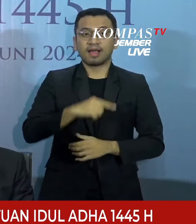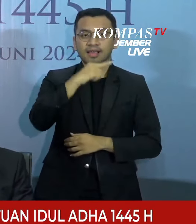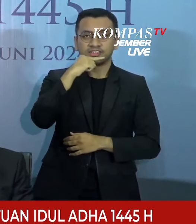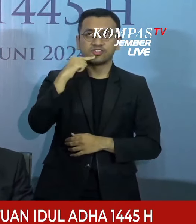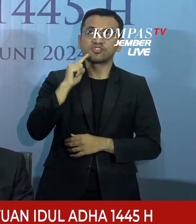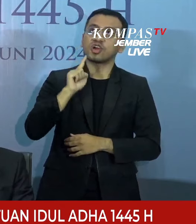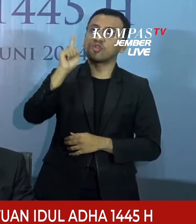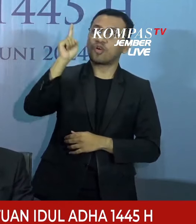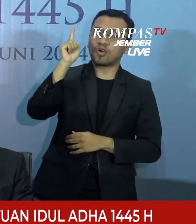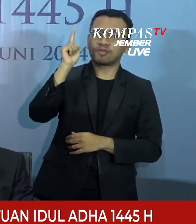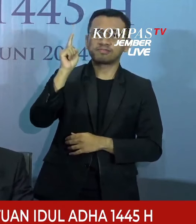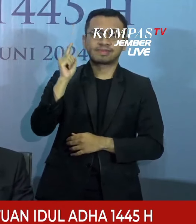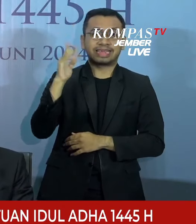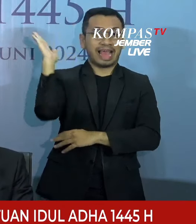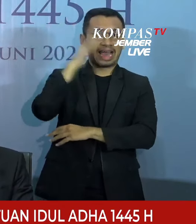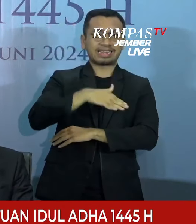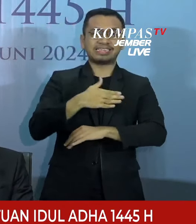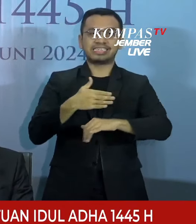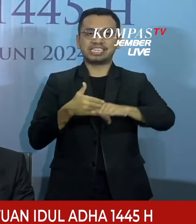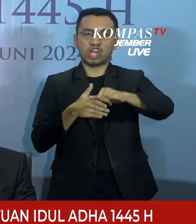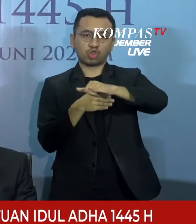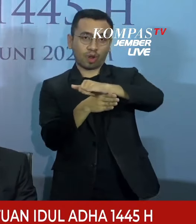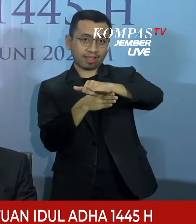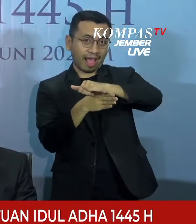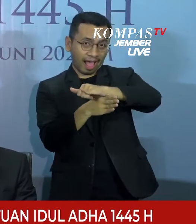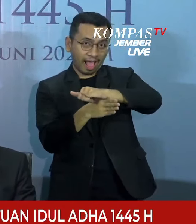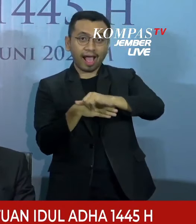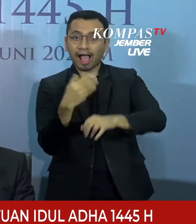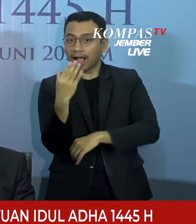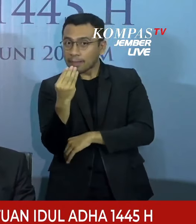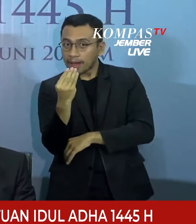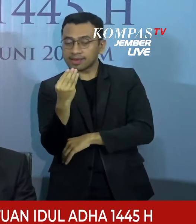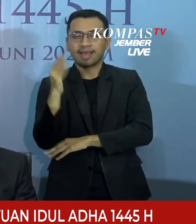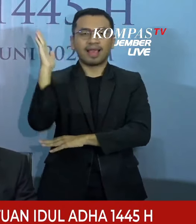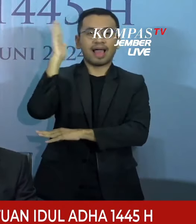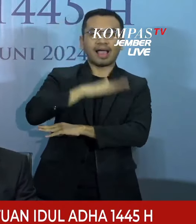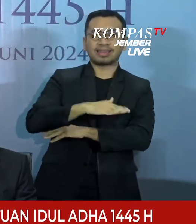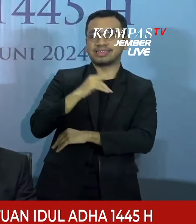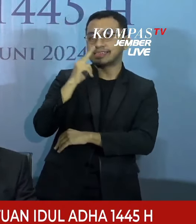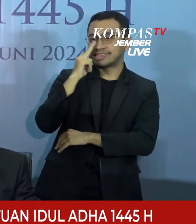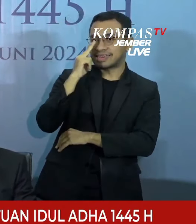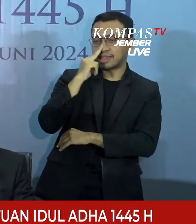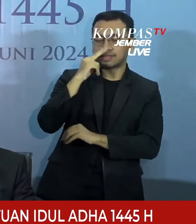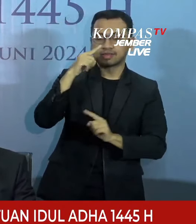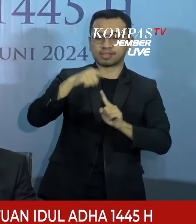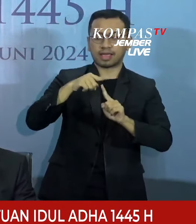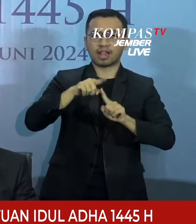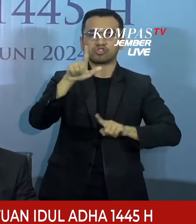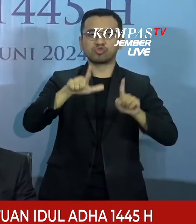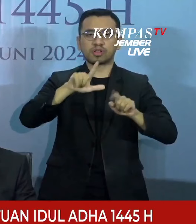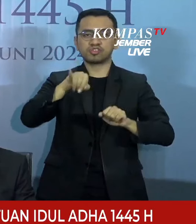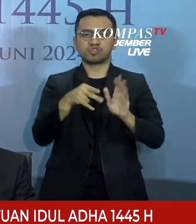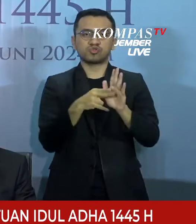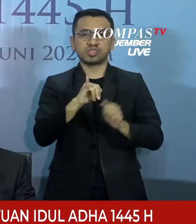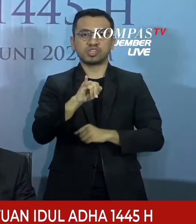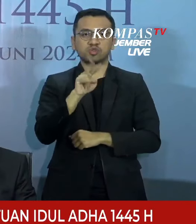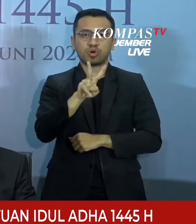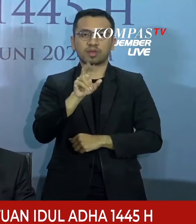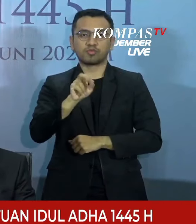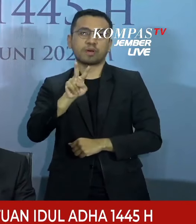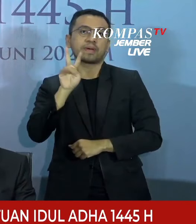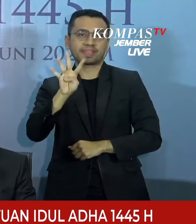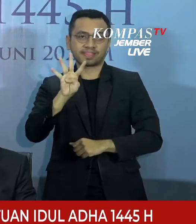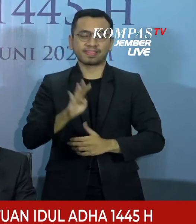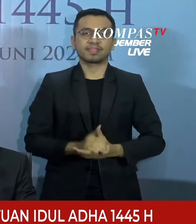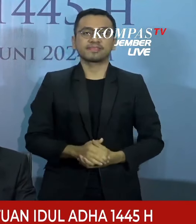hari raya Idul Adha jatuh pada Senin tanggal 17 Juni 2024.